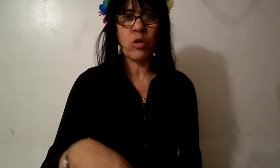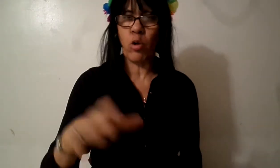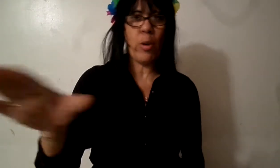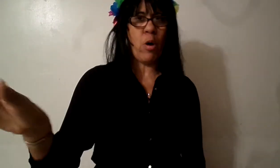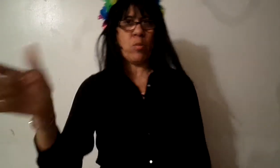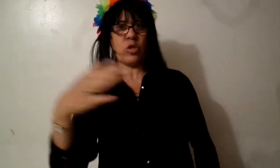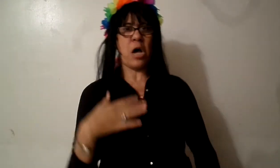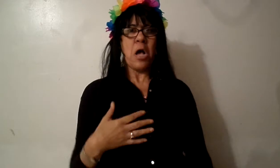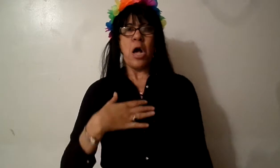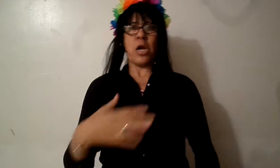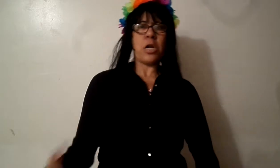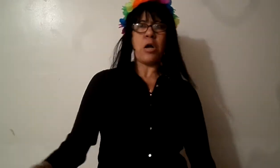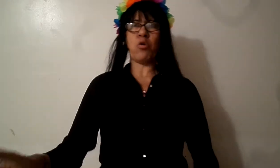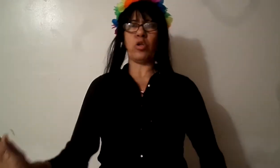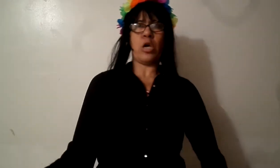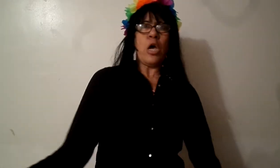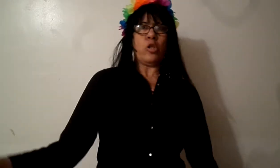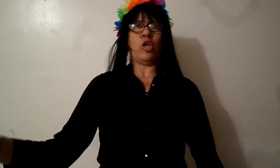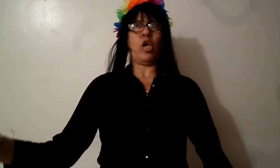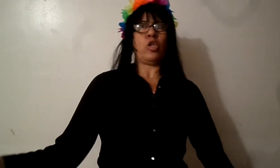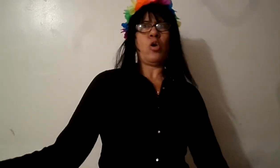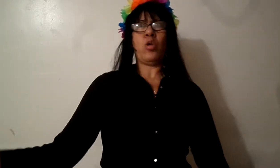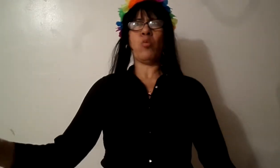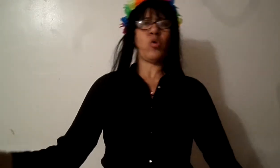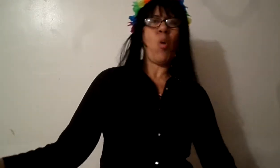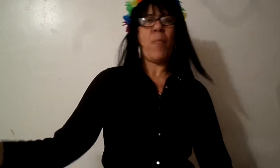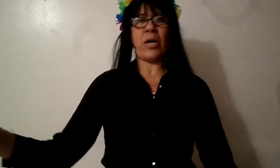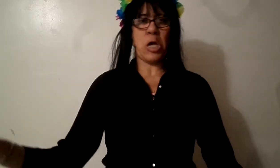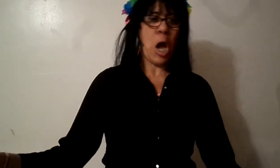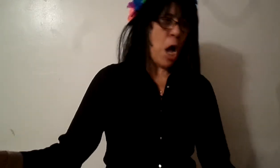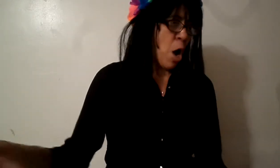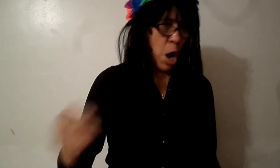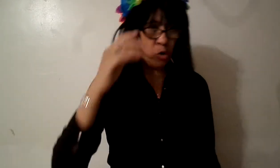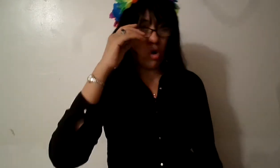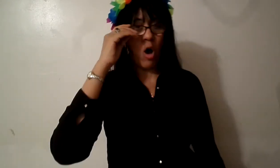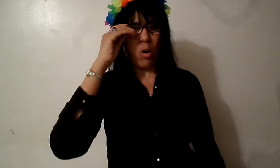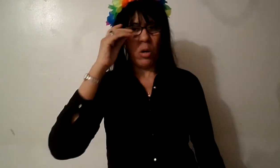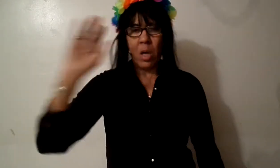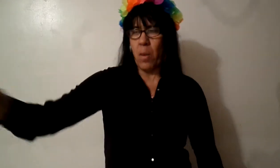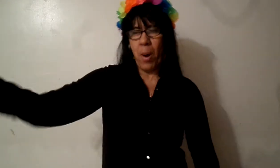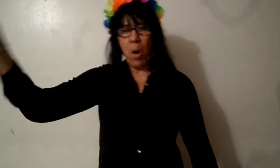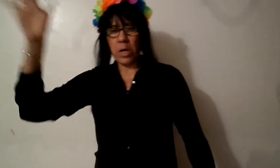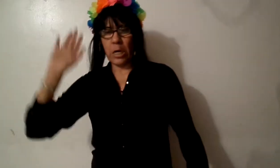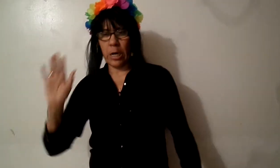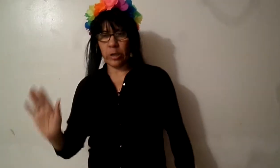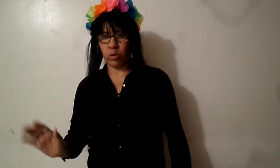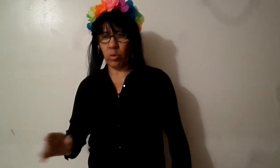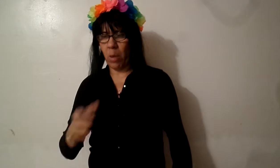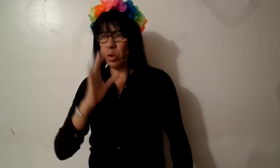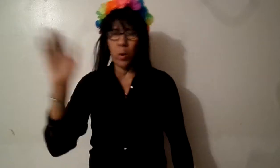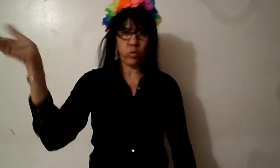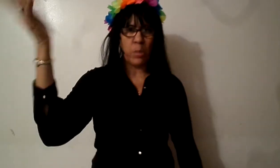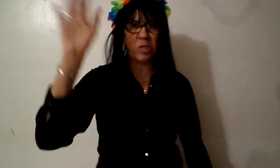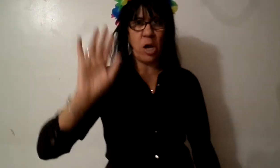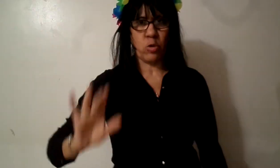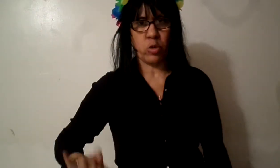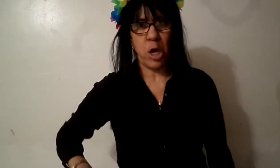tú lo ves con mucha rango de de mucho guapería ay Dios vamos a arreglar esto a no me gustó el mensaje de usted